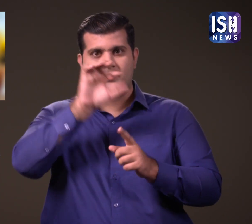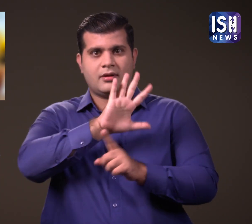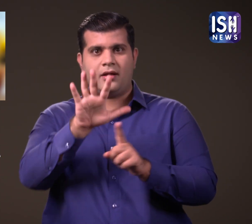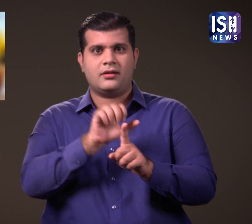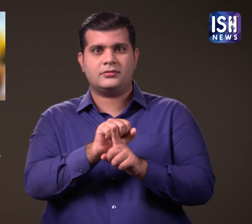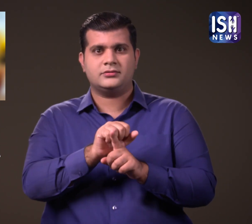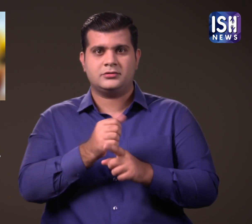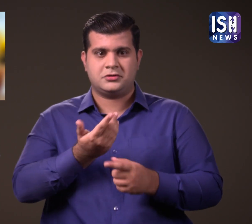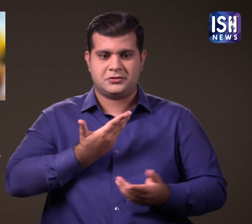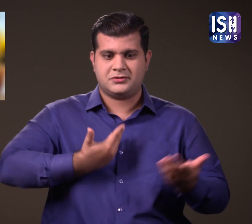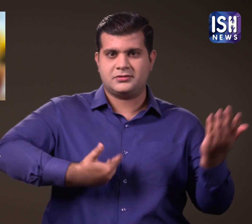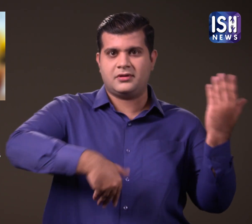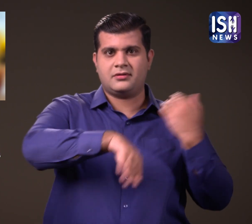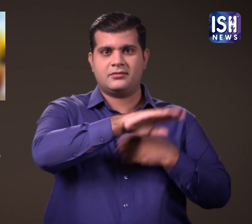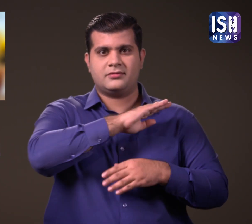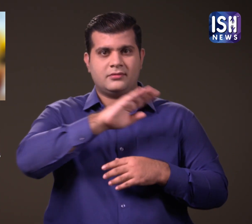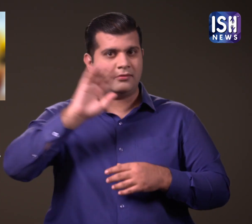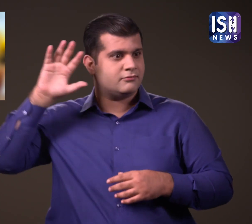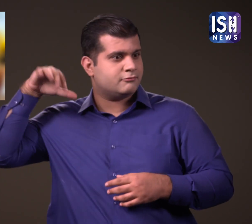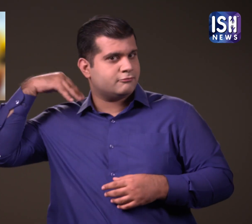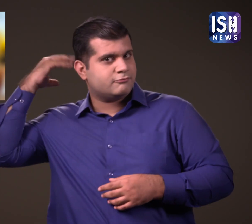थे।